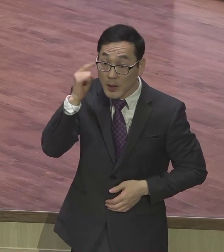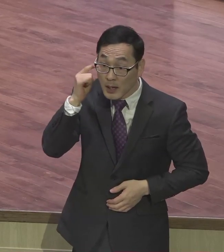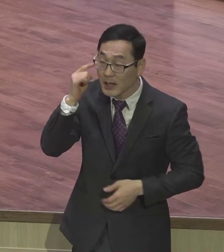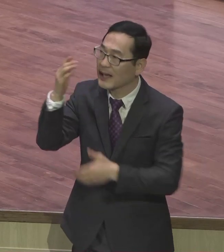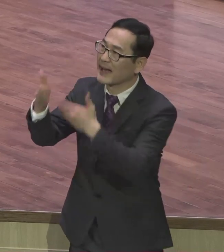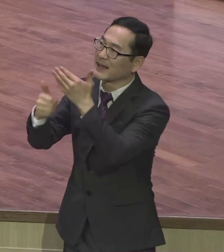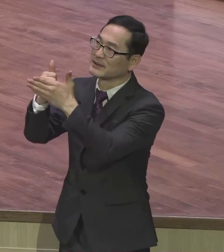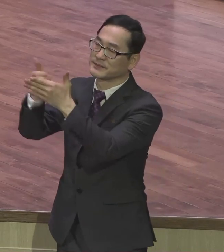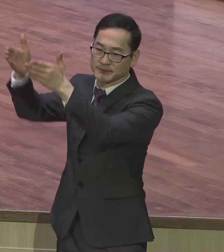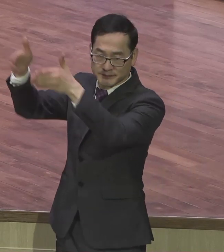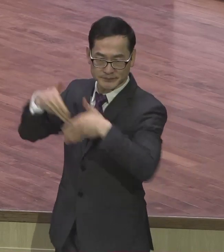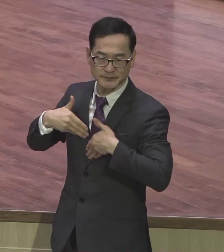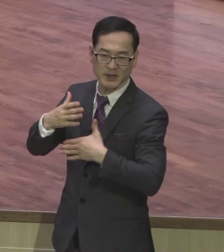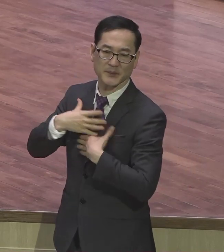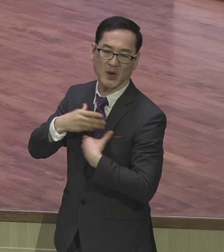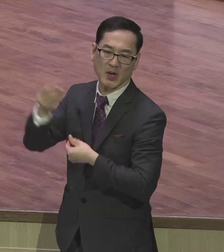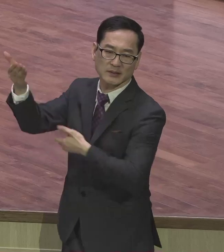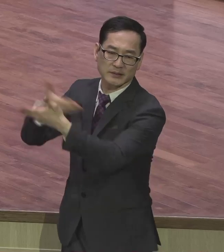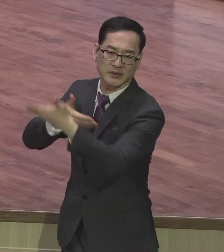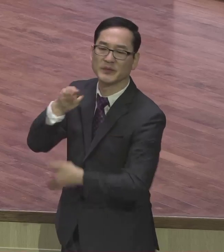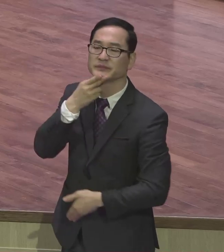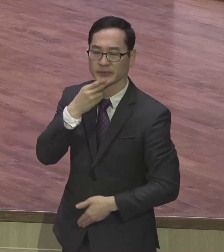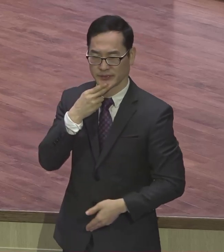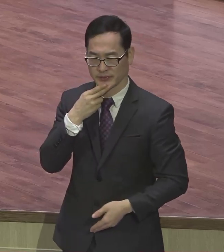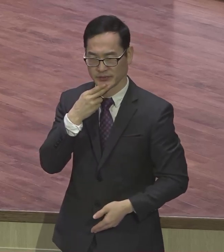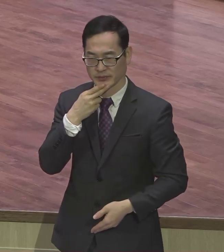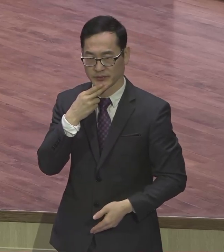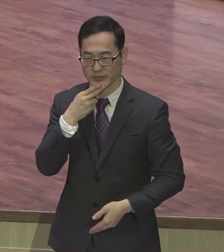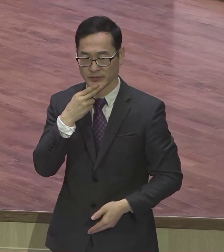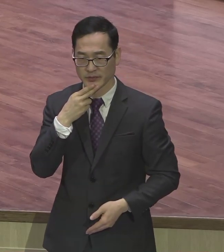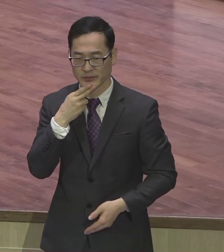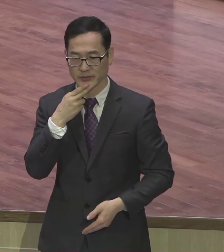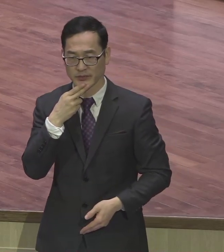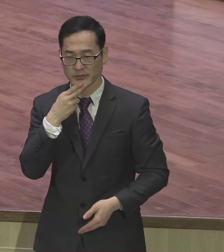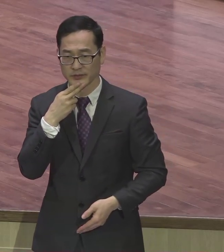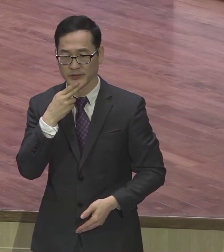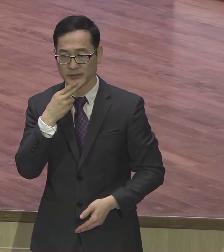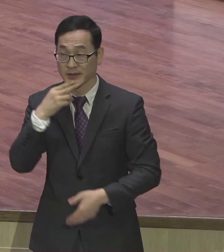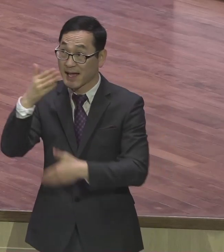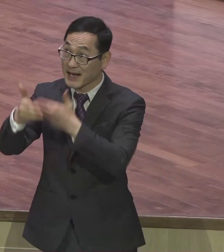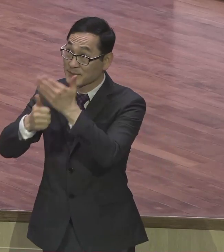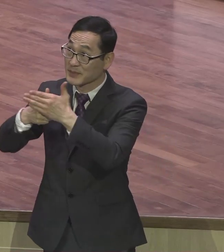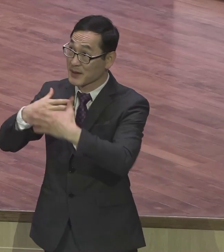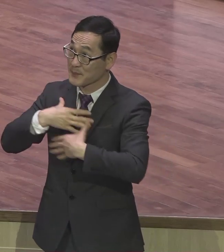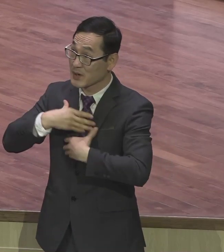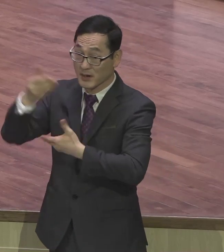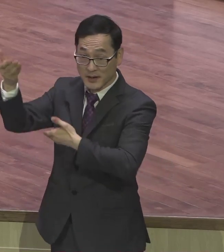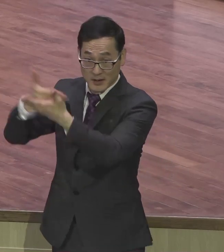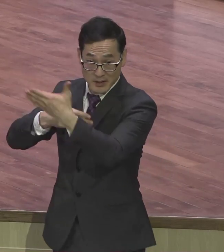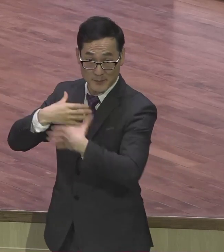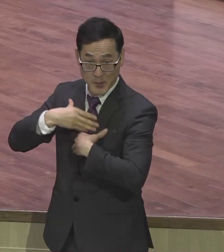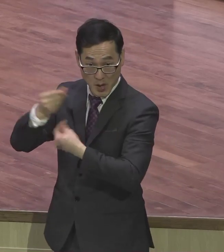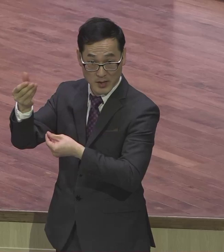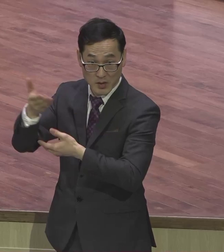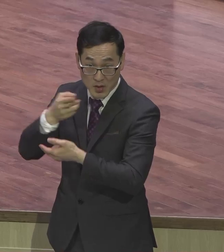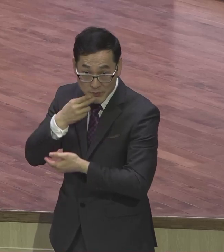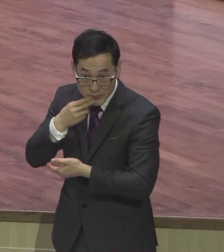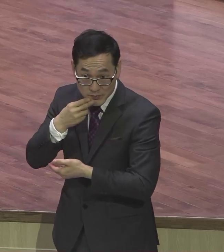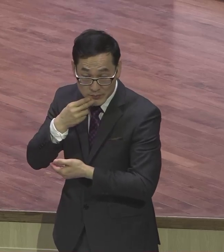하나님과 평안하지 않단 말이에요 그러니까 하나님과 평안하지 않으면 어떻게 돼요 우리가 살아가면서